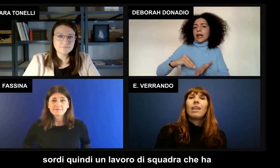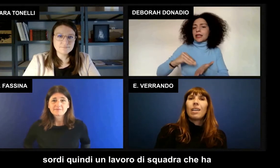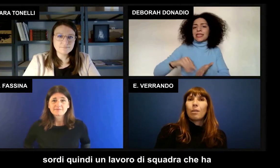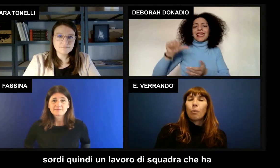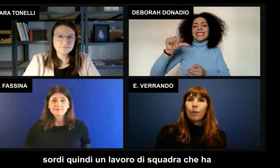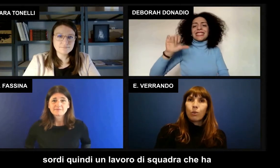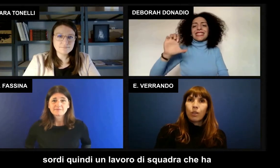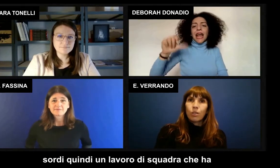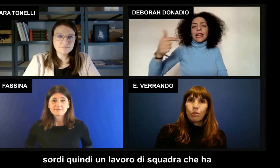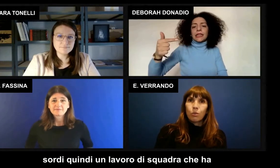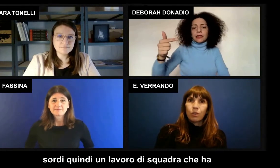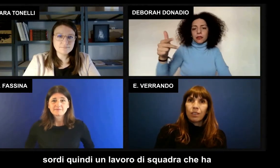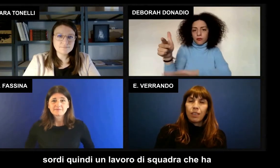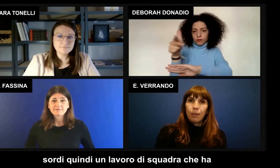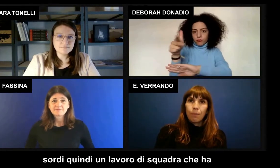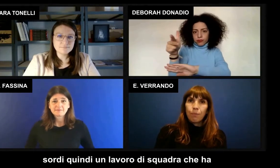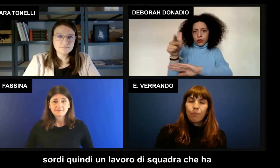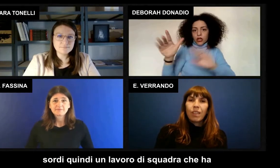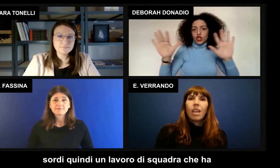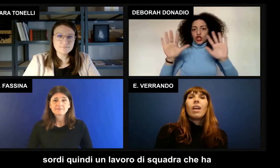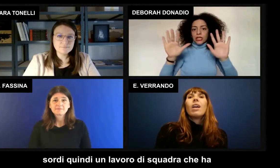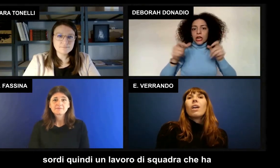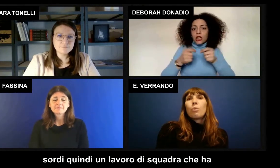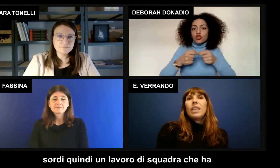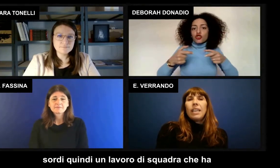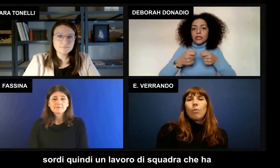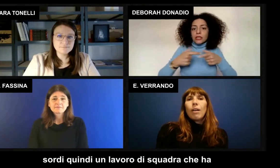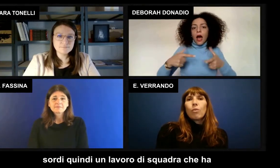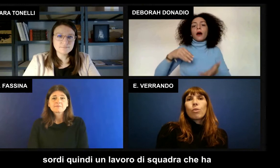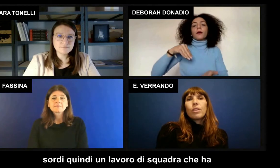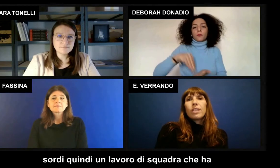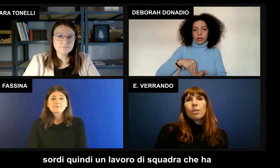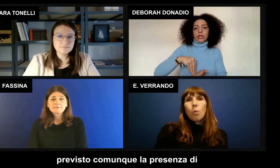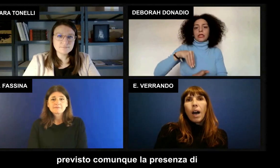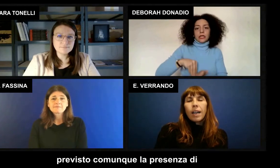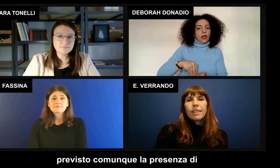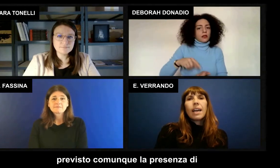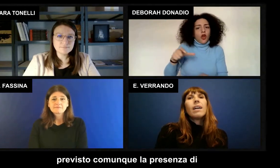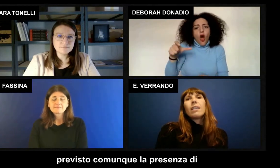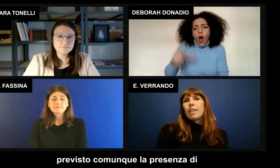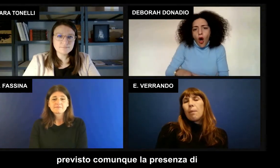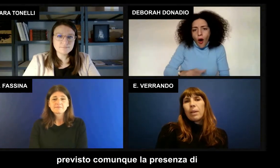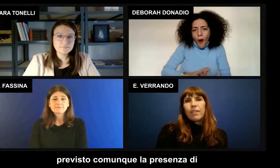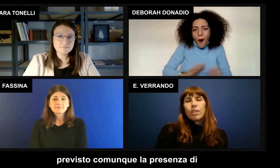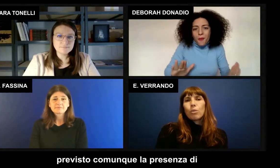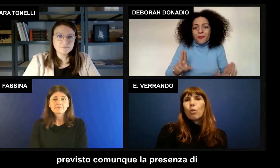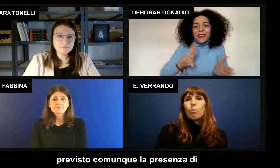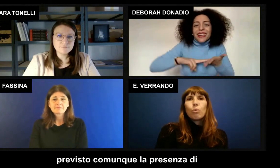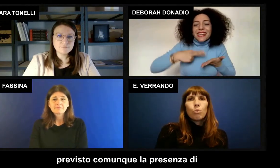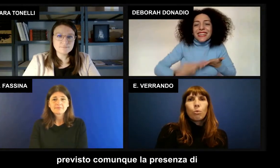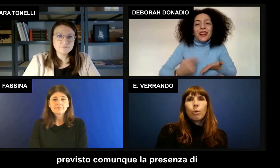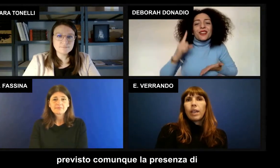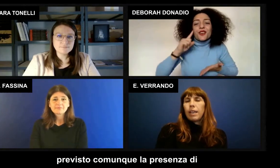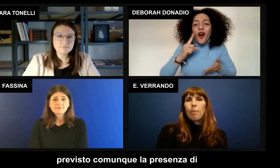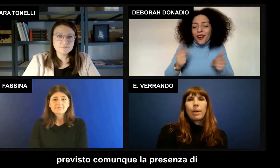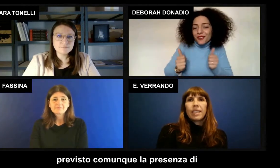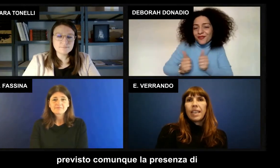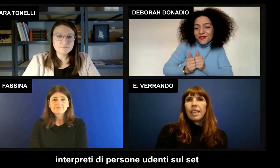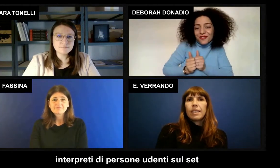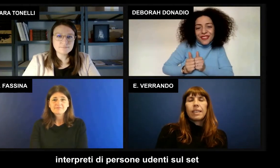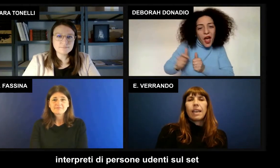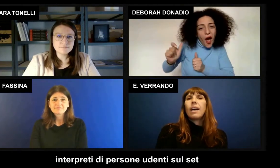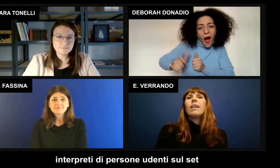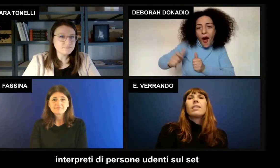doppiatori sordi quindi un lavoro di squadra che ha previsto comunque la